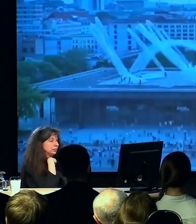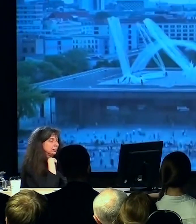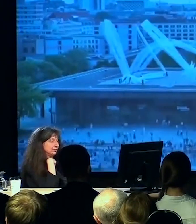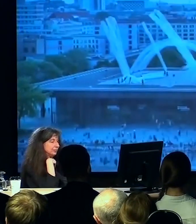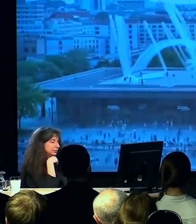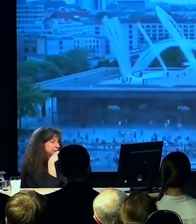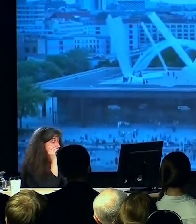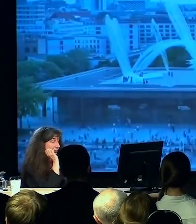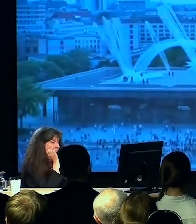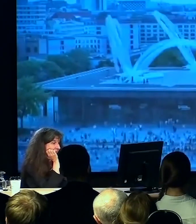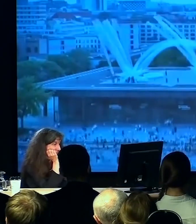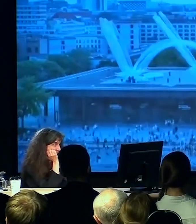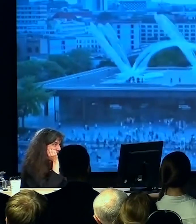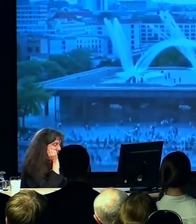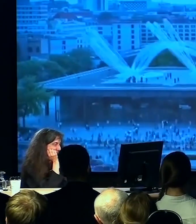конструкцией в течение дня.